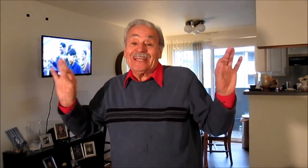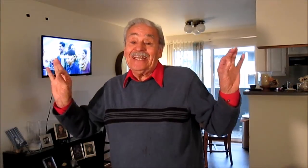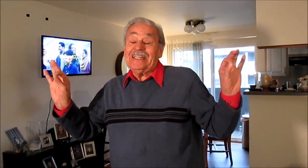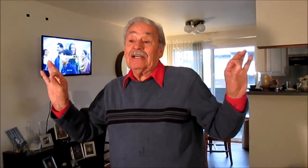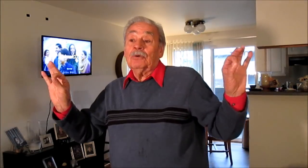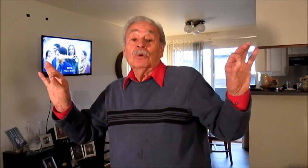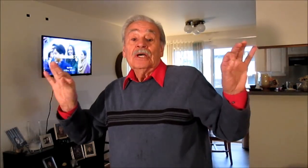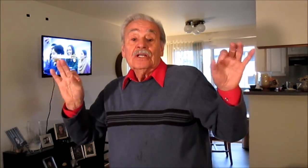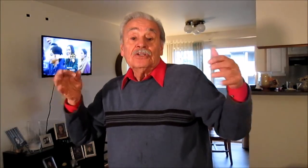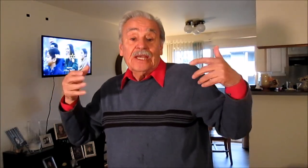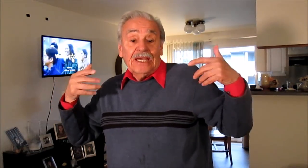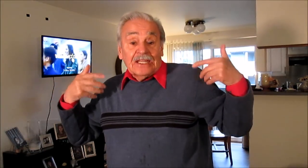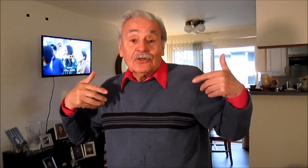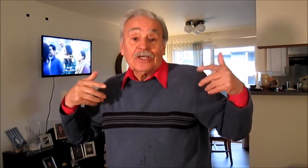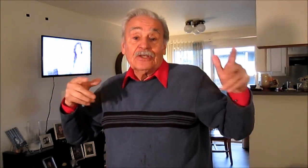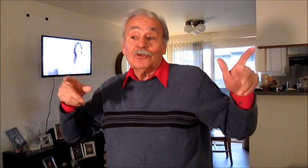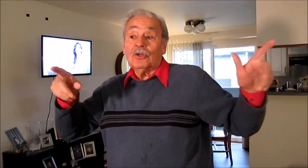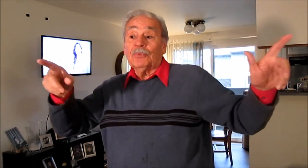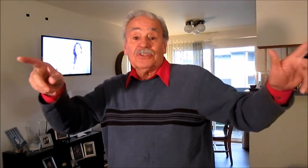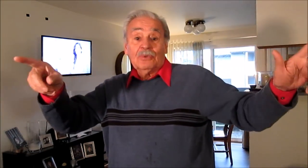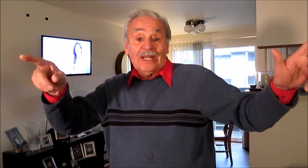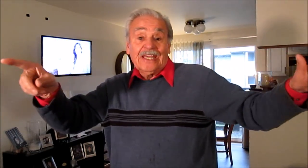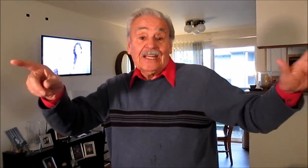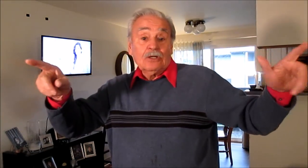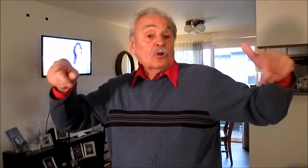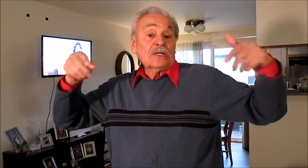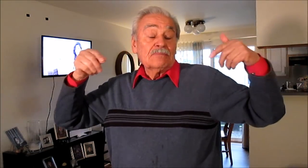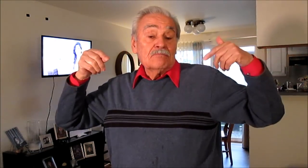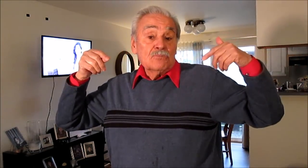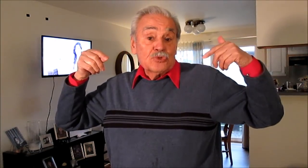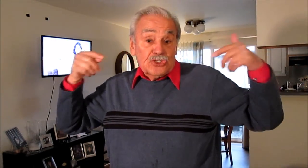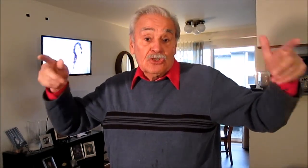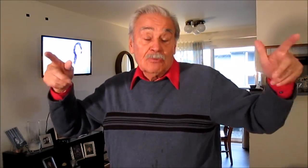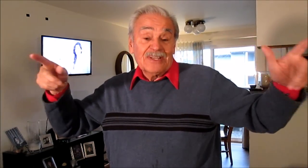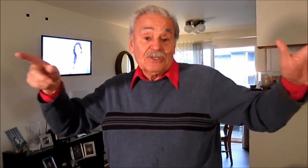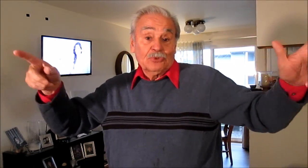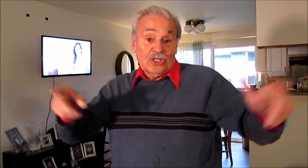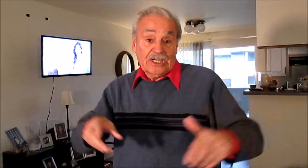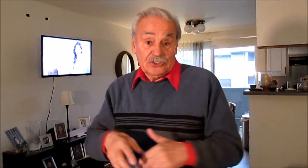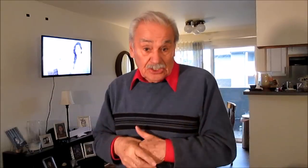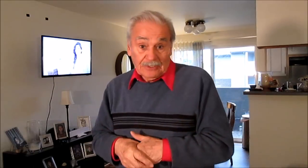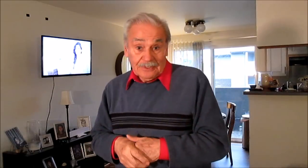realidad, esto que digo yo lo puede decir cualquiera, con muchísimo más autoridad que yo tal vez.